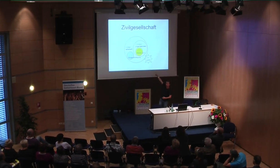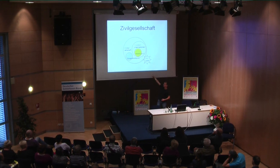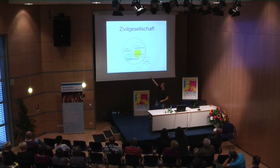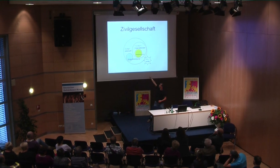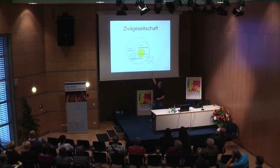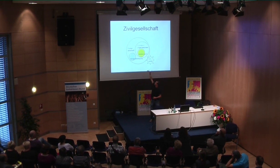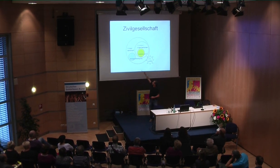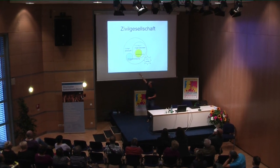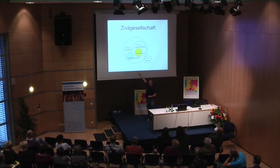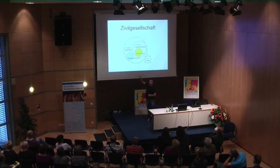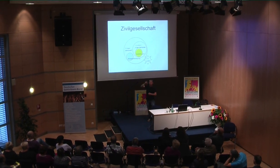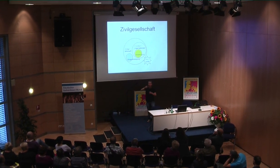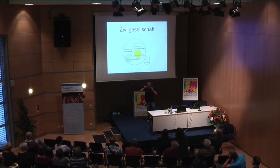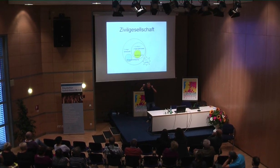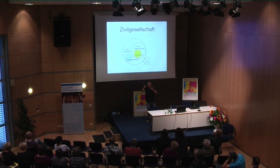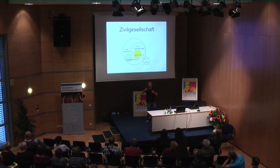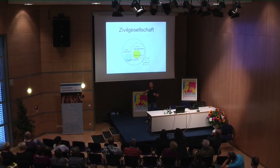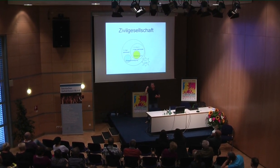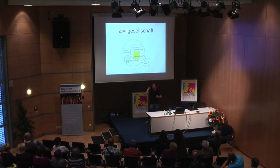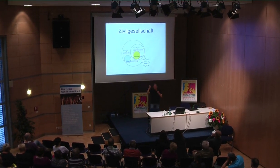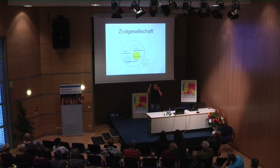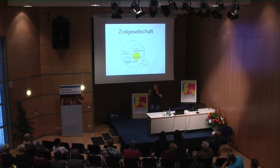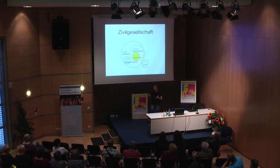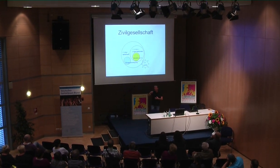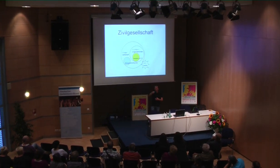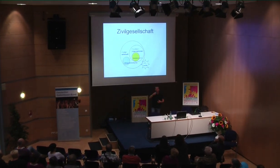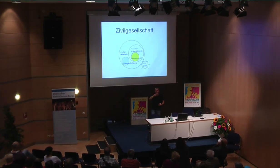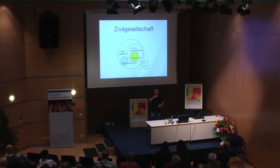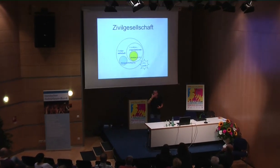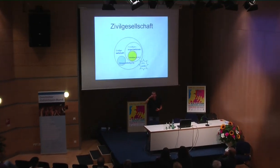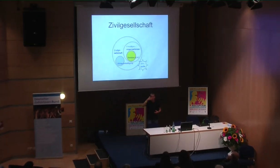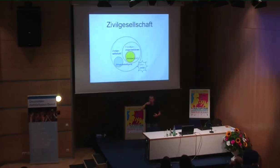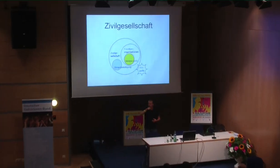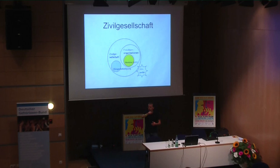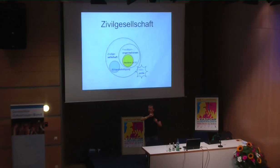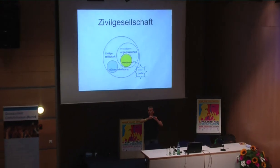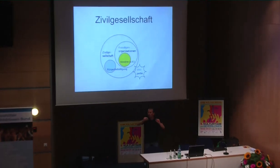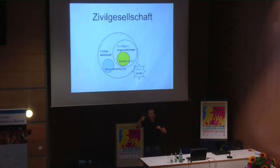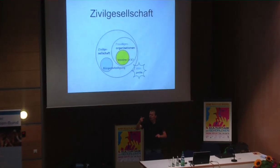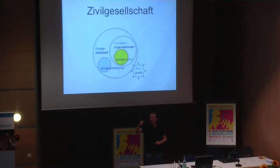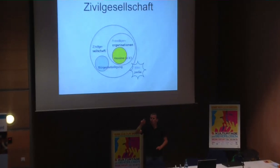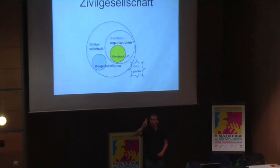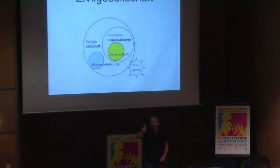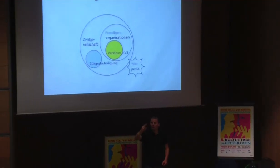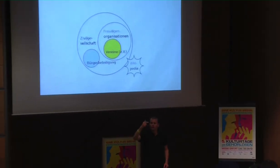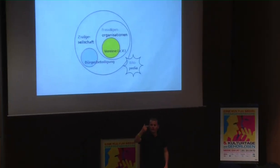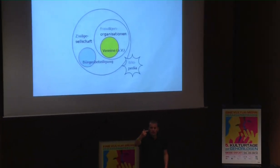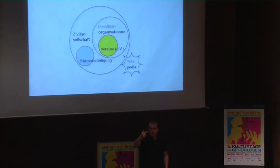wo Diskriminierung stattgefunden hat. Da haben sich dann die sogenannten Zivilgesellschaften gebildet.